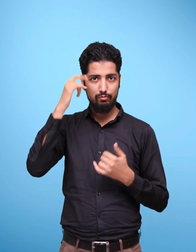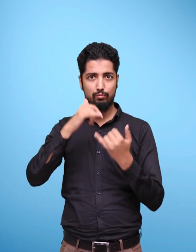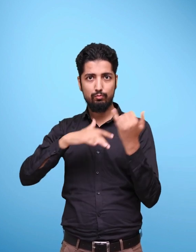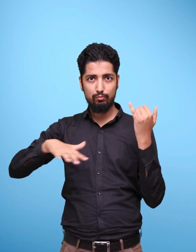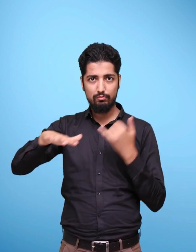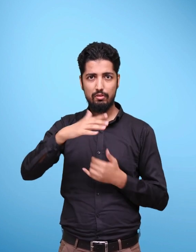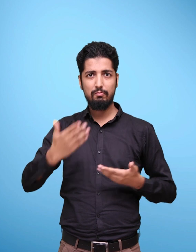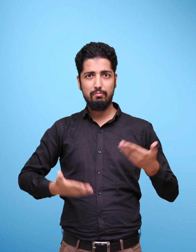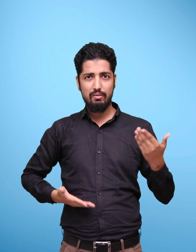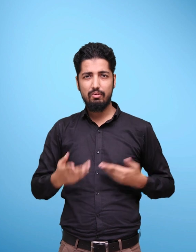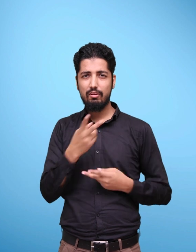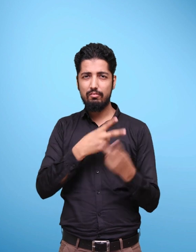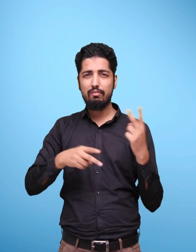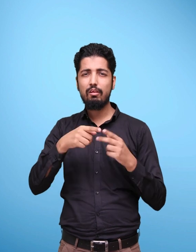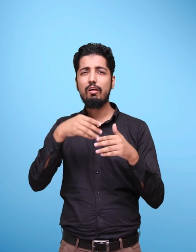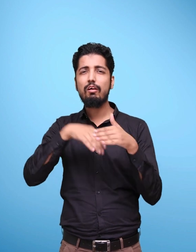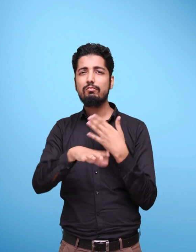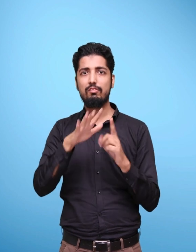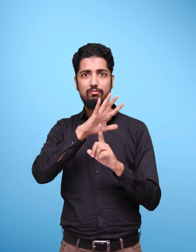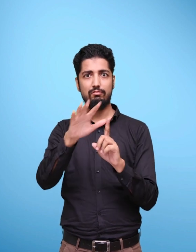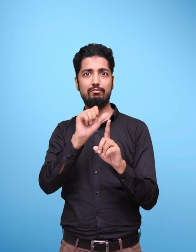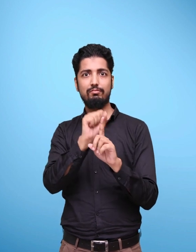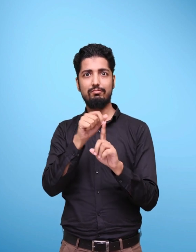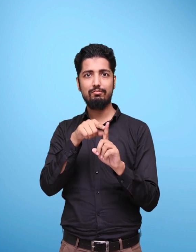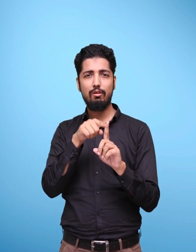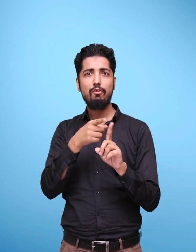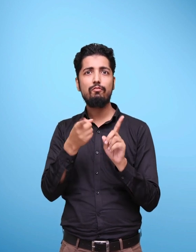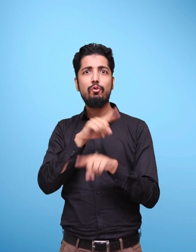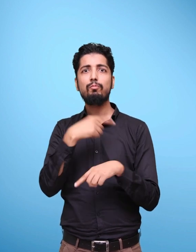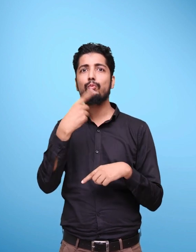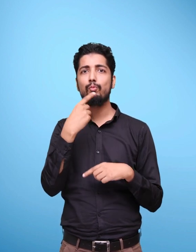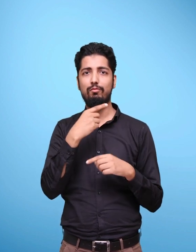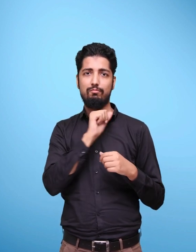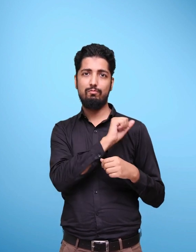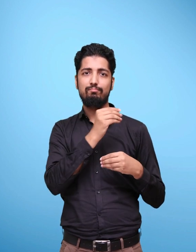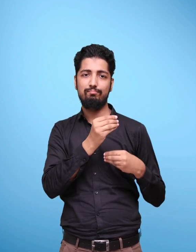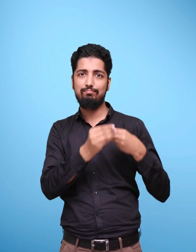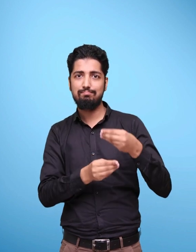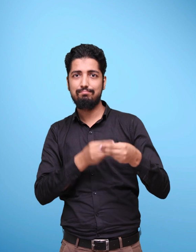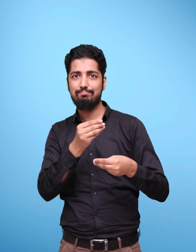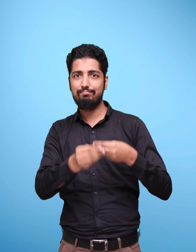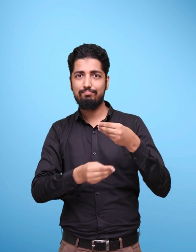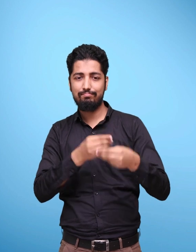फिछ शुट जर्वान क्योंटिश इर संसकार प्षाषव जोनिवा वोद